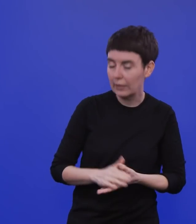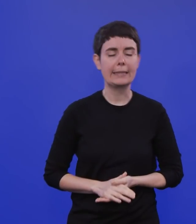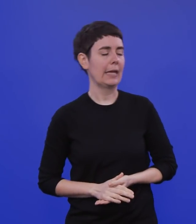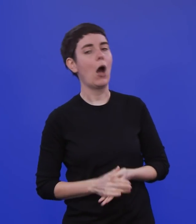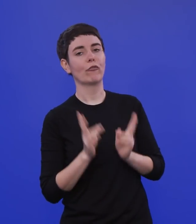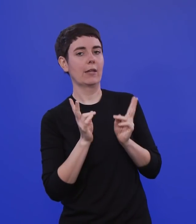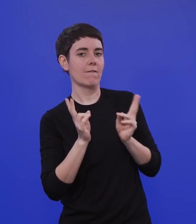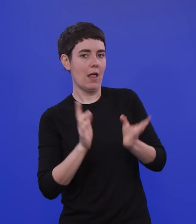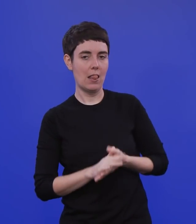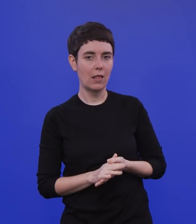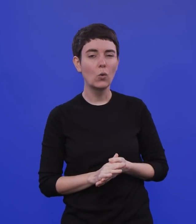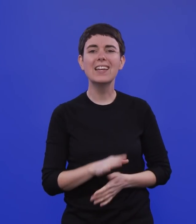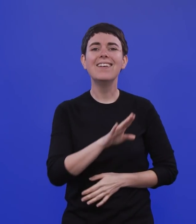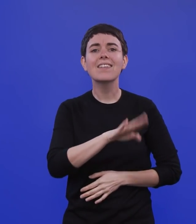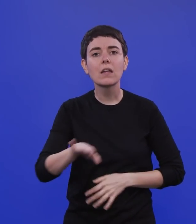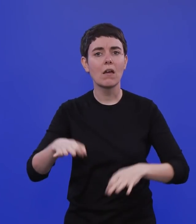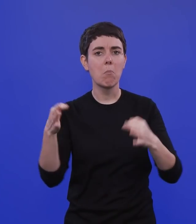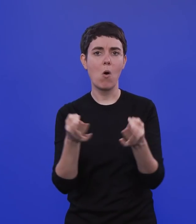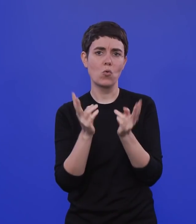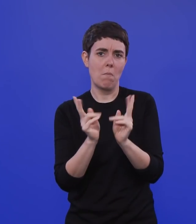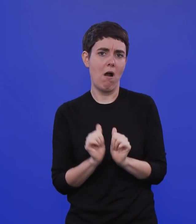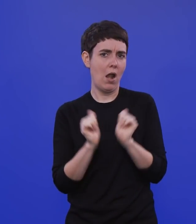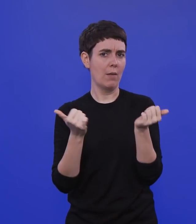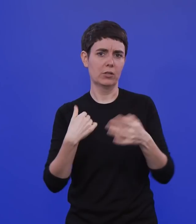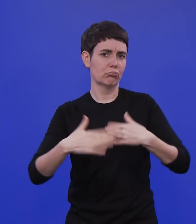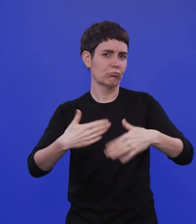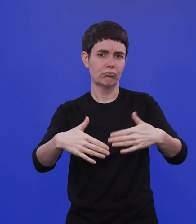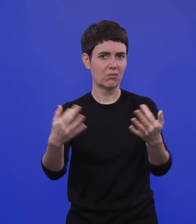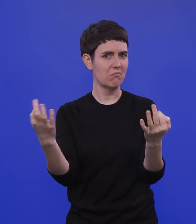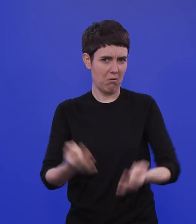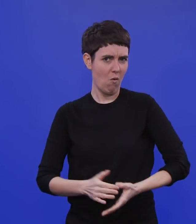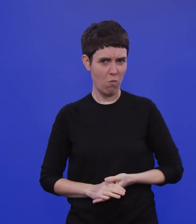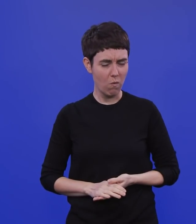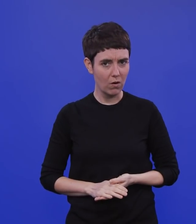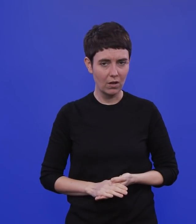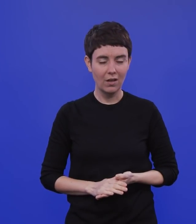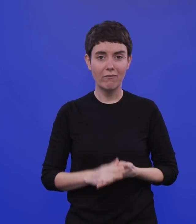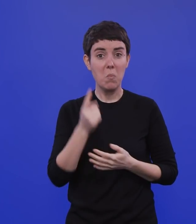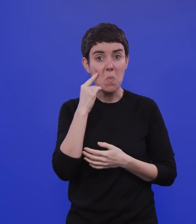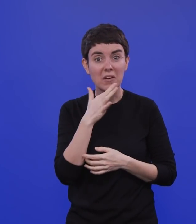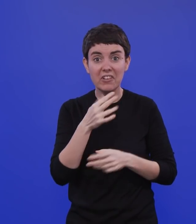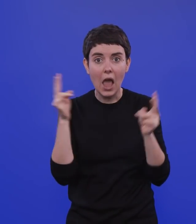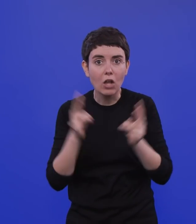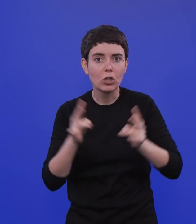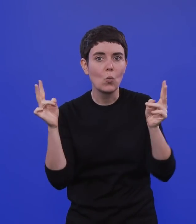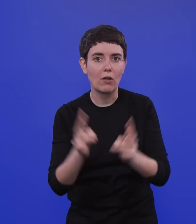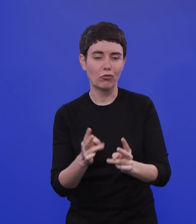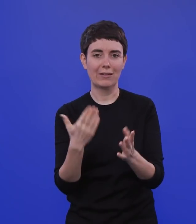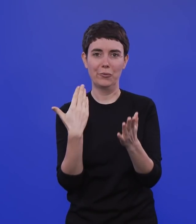Also die Kinder müssen ja irgendwie die Chance haben, sich normal zu betätigen. bei all den Einschränkungen, die jetzt da sind, sollte man